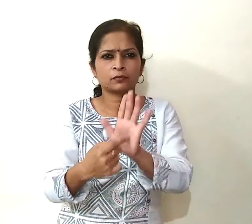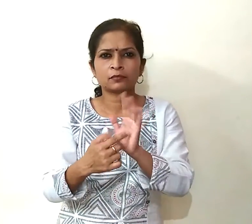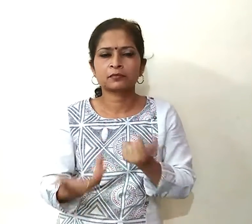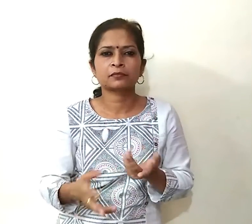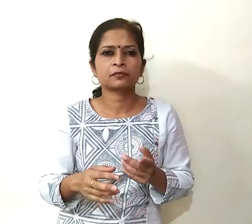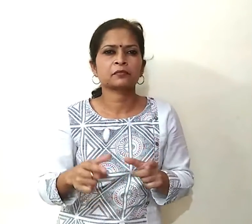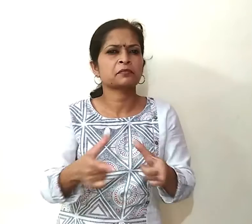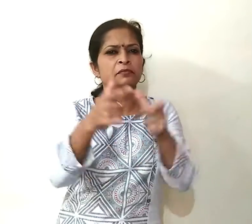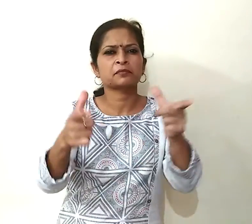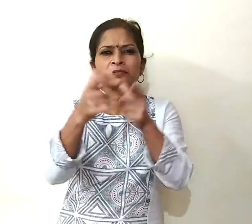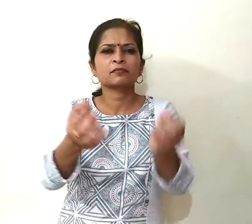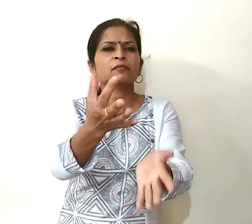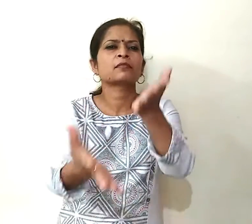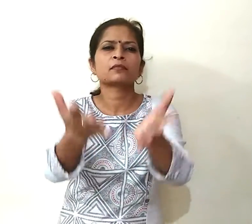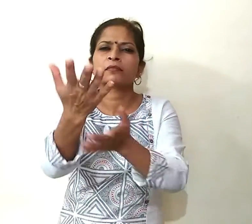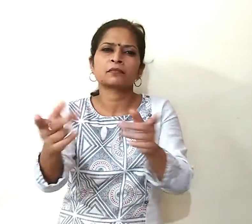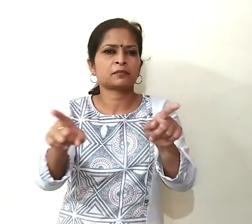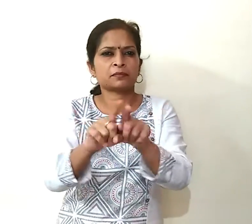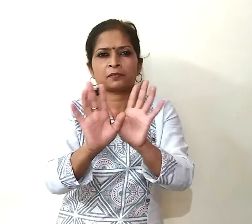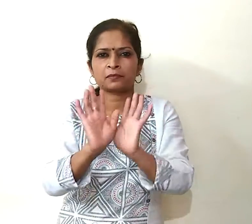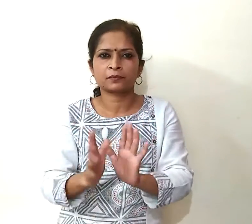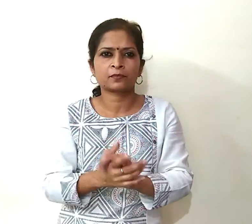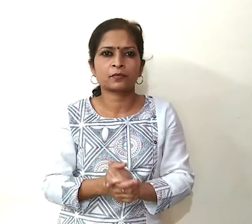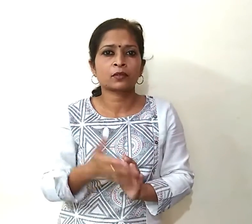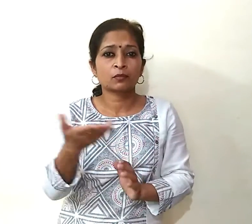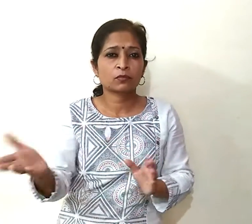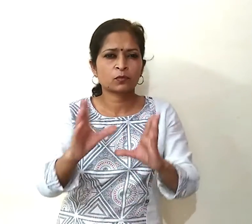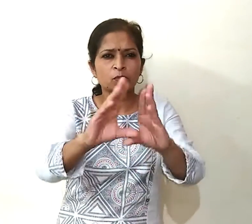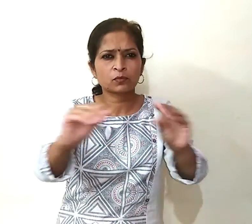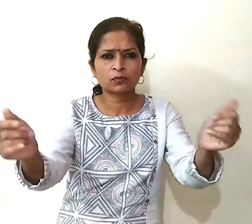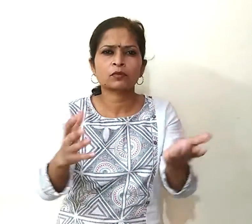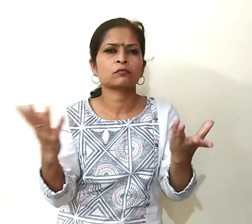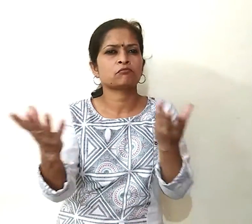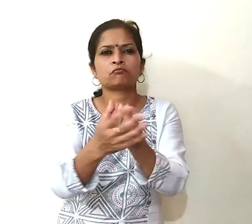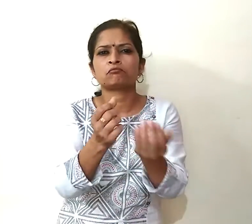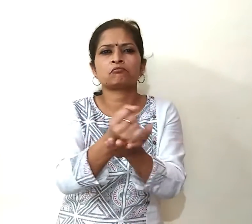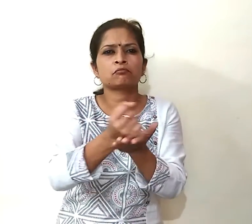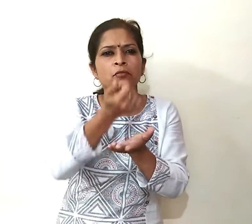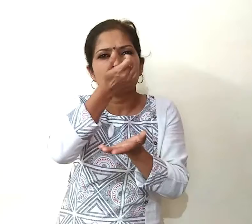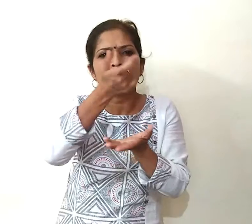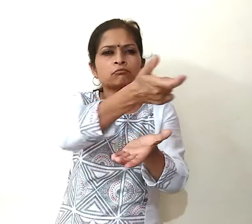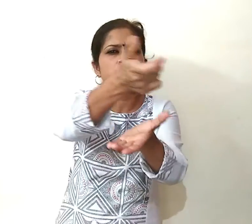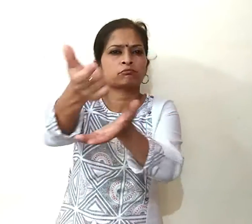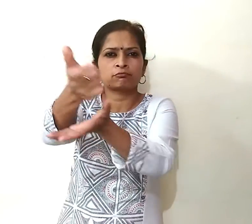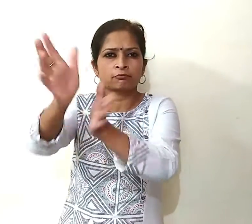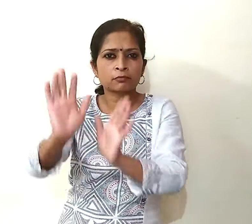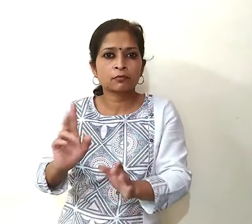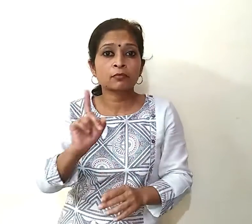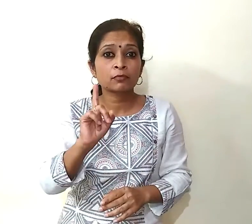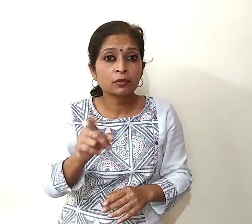लीजिए कि ये एक जंगल में लगी आग की तरह है इसे बुझहने का हर संभव प्रयास किया जा रहा है और यहां